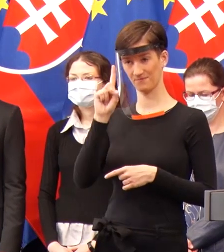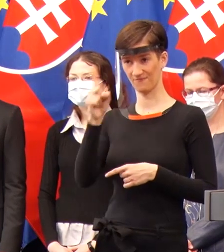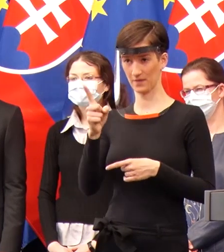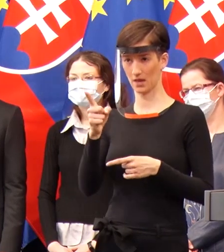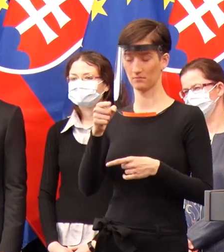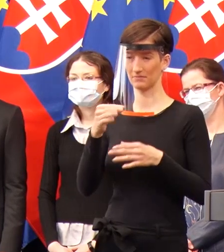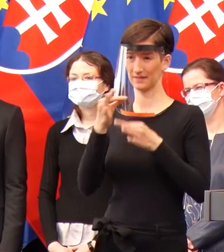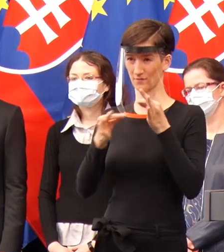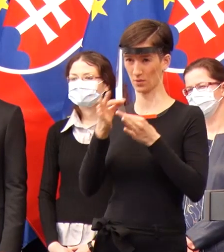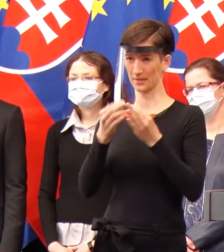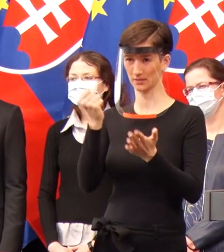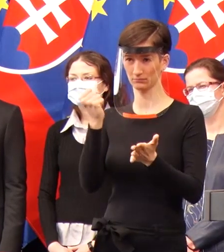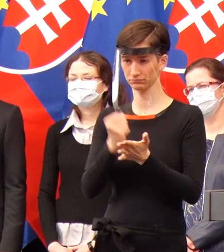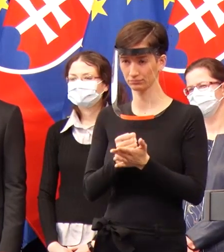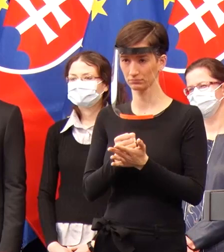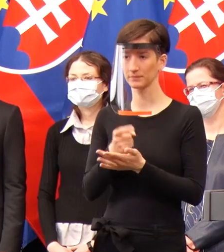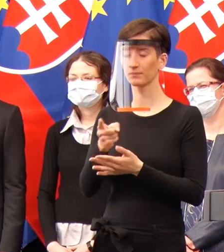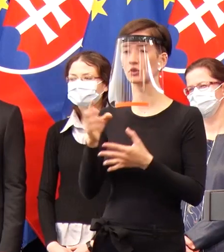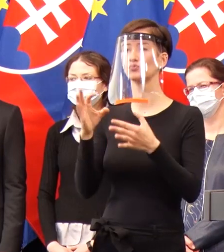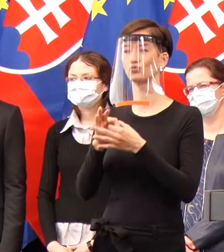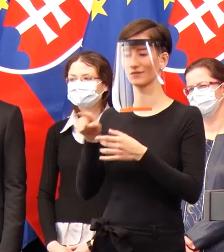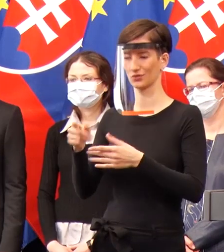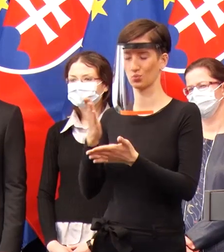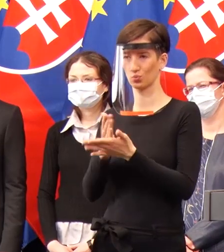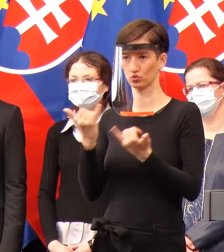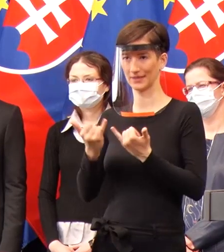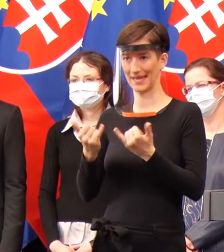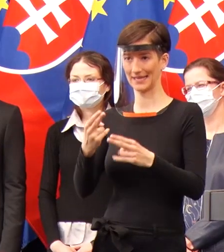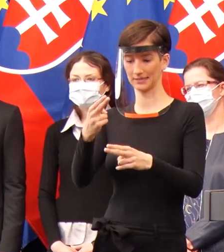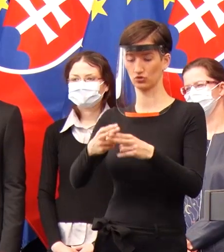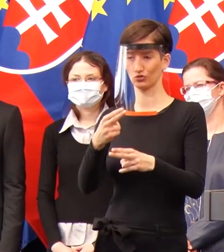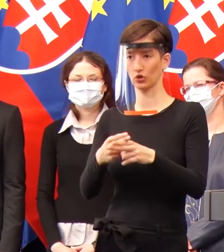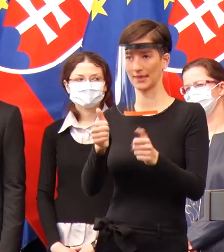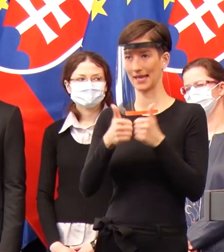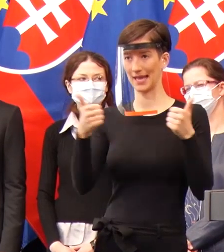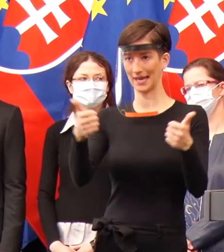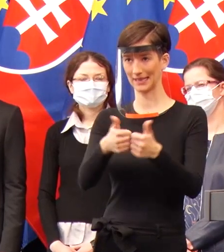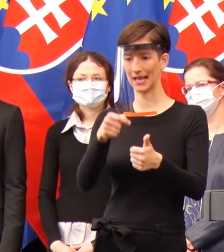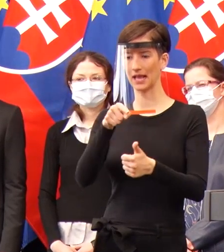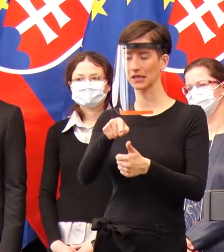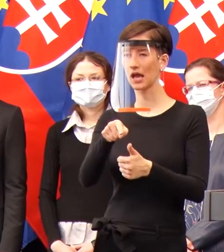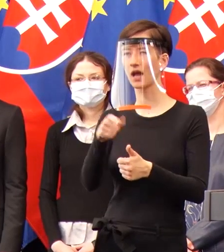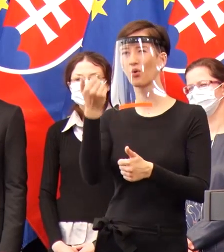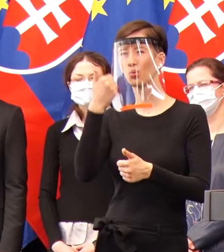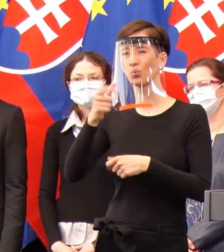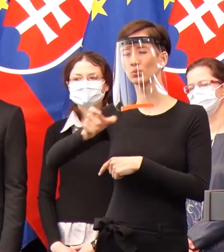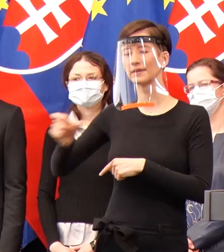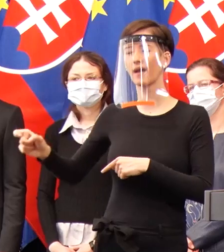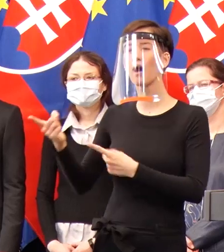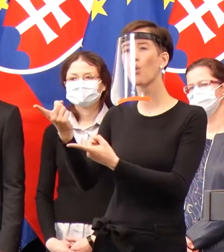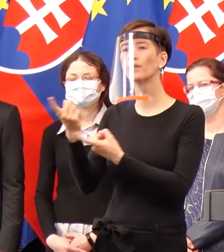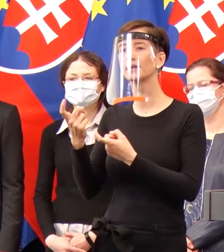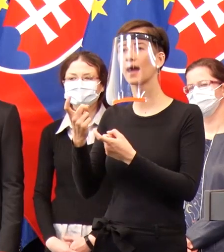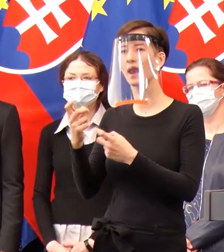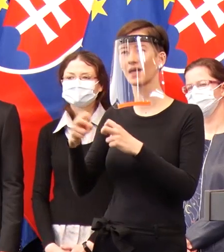to tých ľudí izolovaných, ktorí sa vrátili z Tyrolska a sú vrači v tom štátnom zariadení. Či